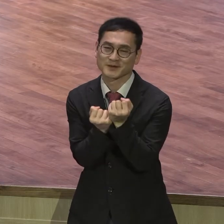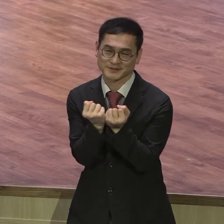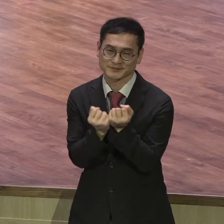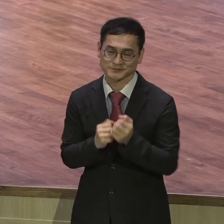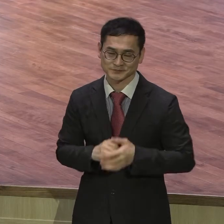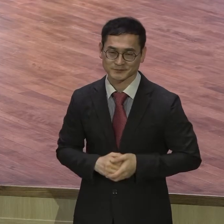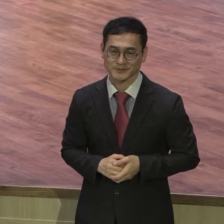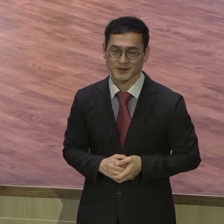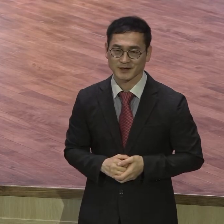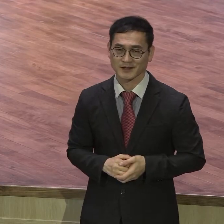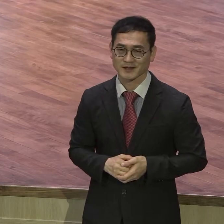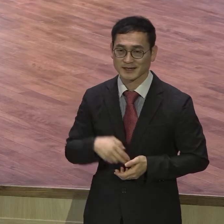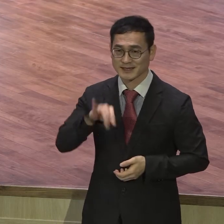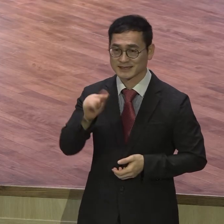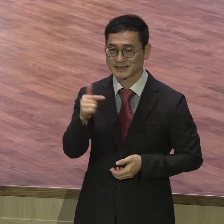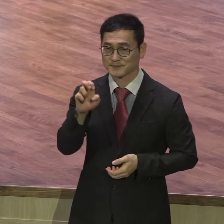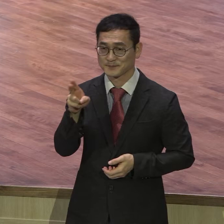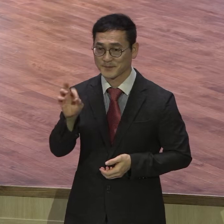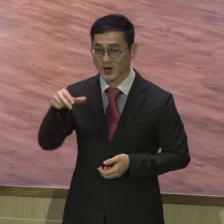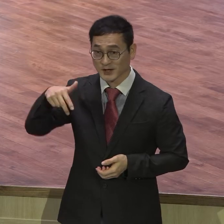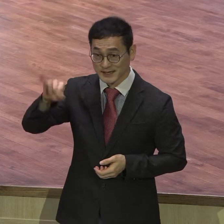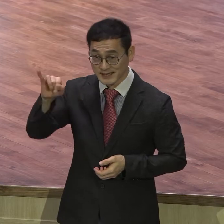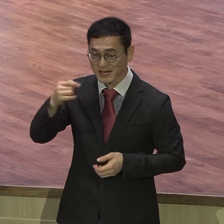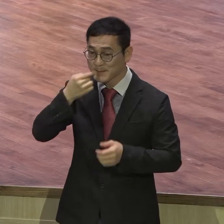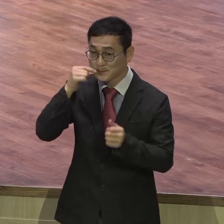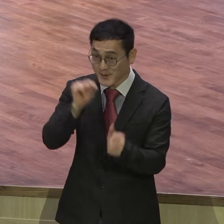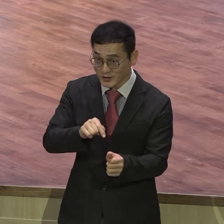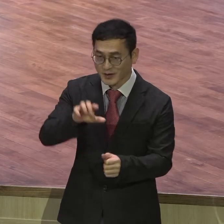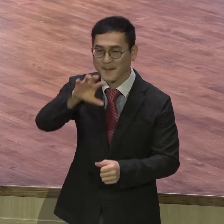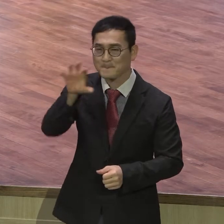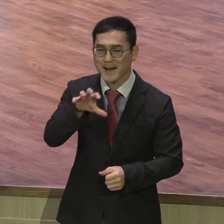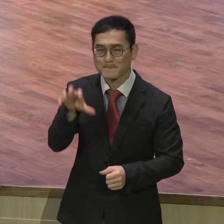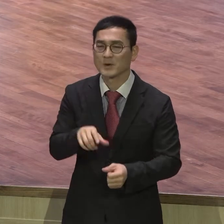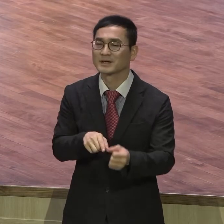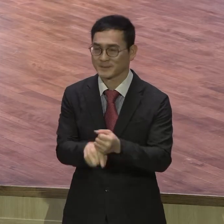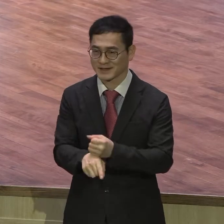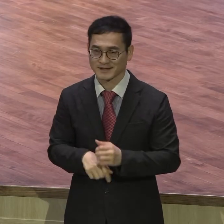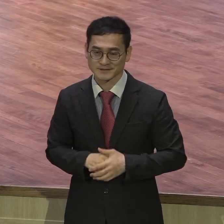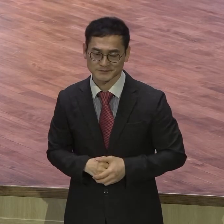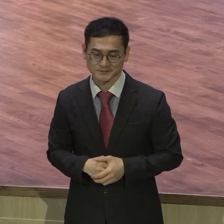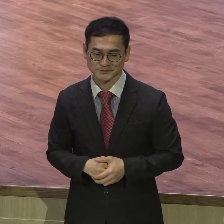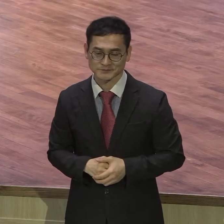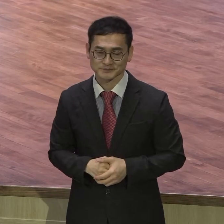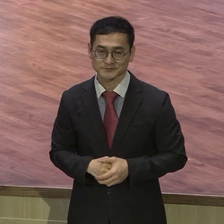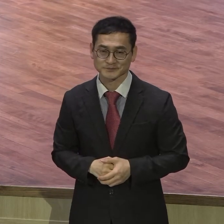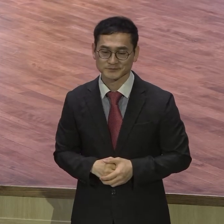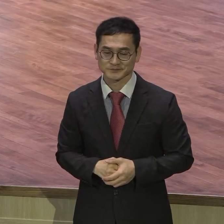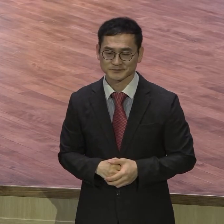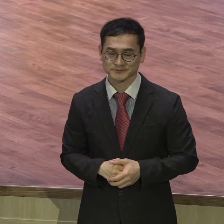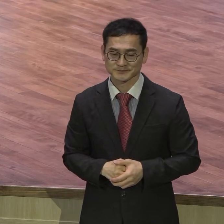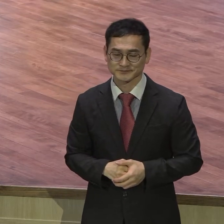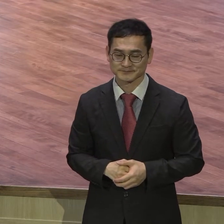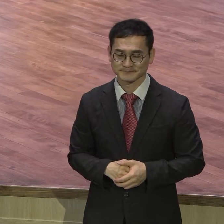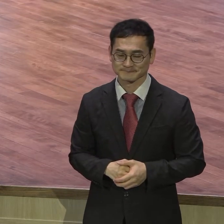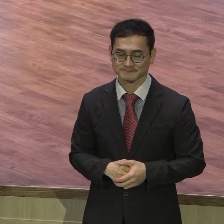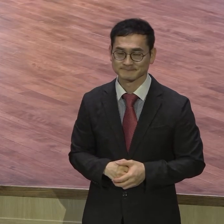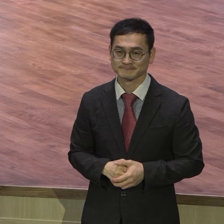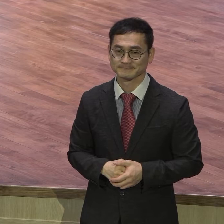명령의 반복이라는 의미예요. 신명기를 영어로 말하면 두터라 노미, 헬라 말로